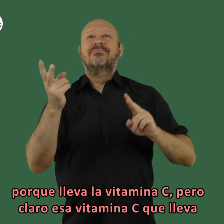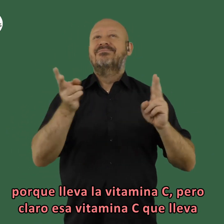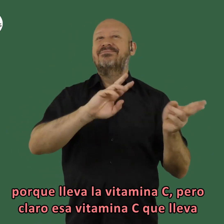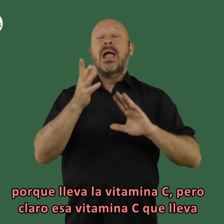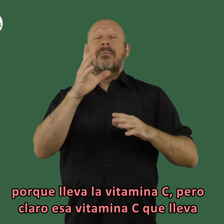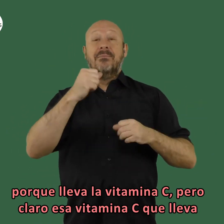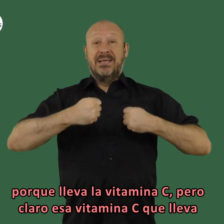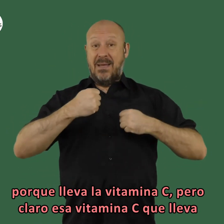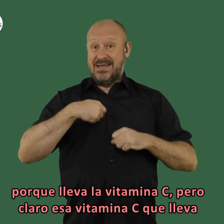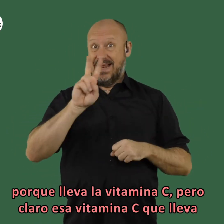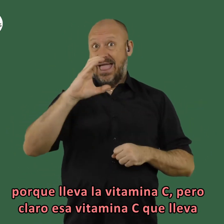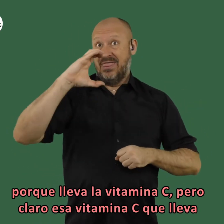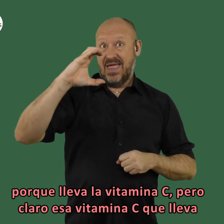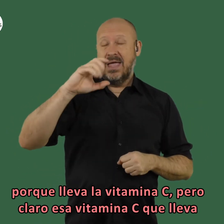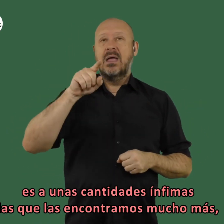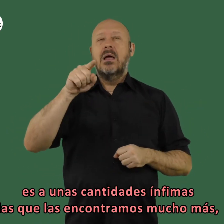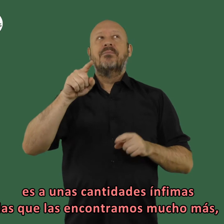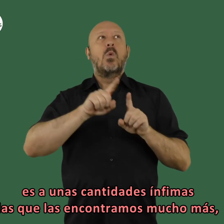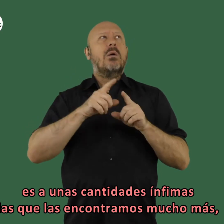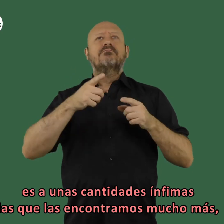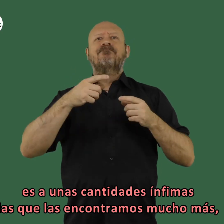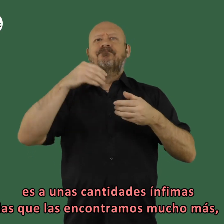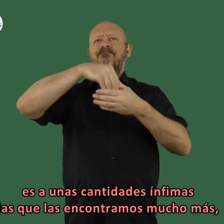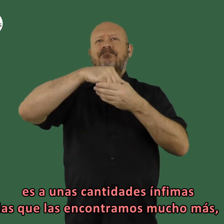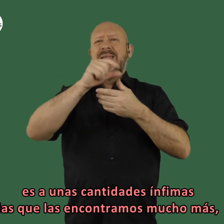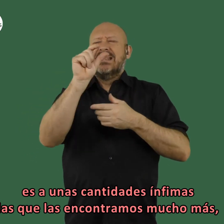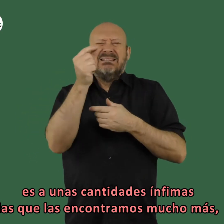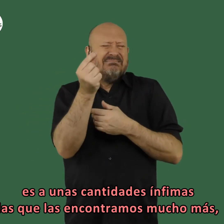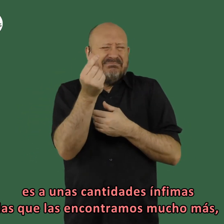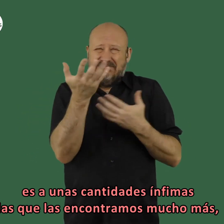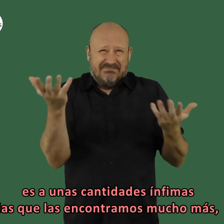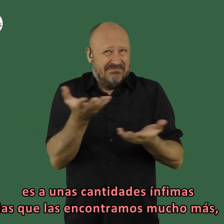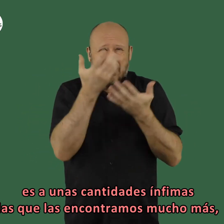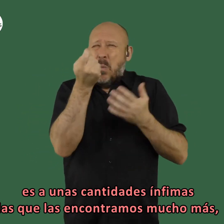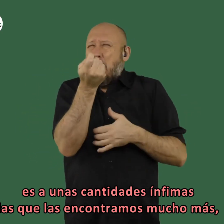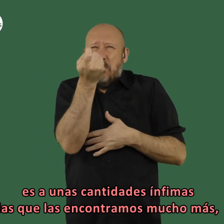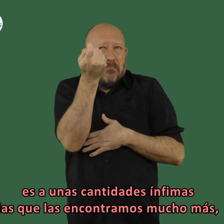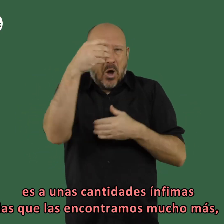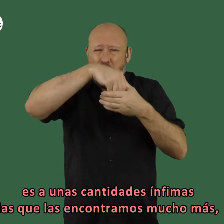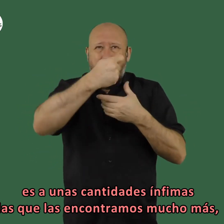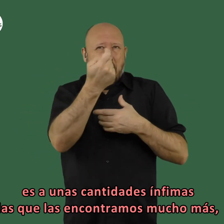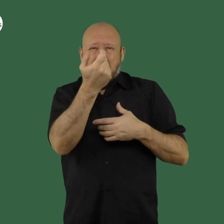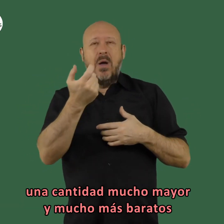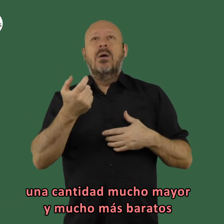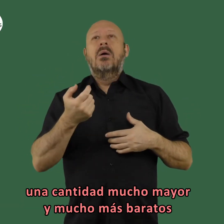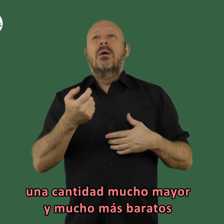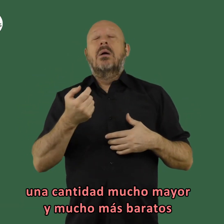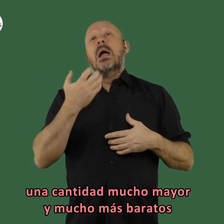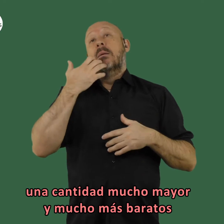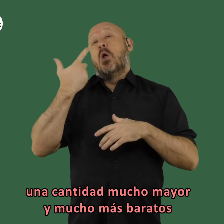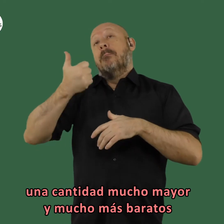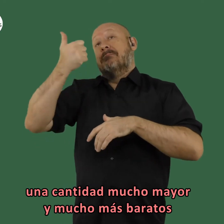vitamina c pero claro esa vitamina c que lleva es a unas cantidades ínfimas las que las encontramos mucho más